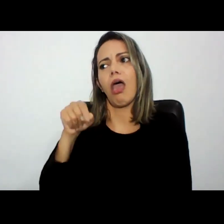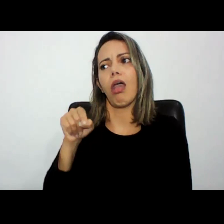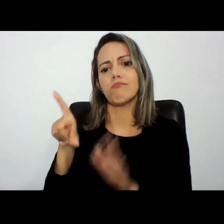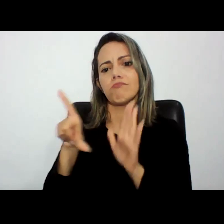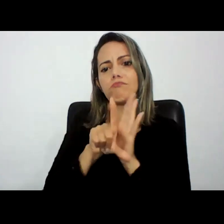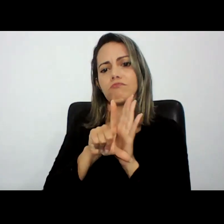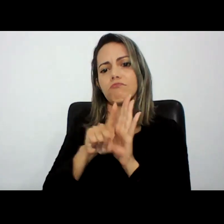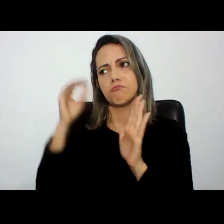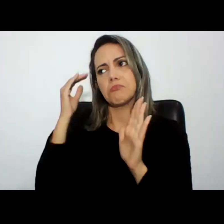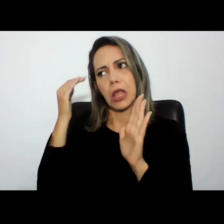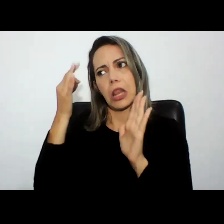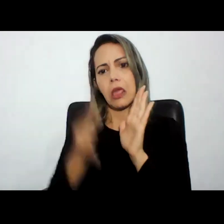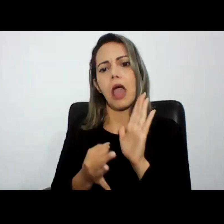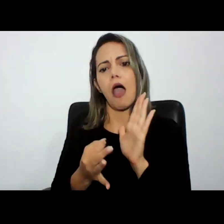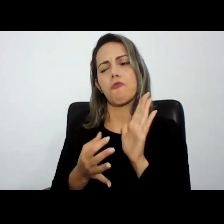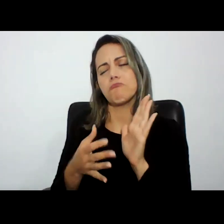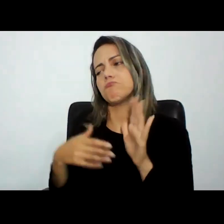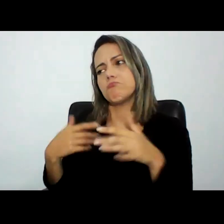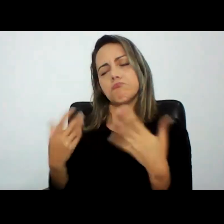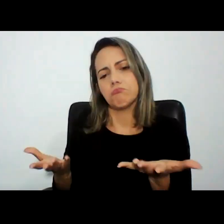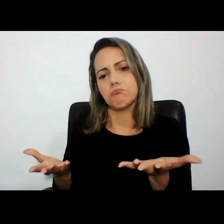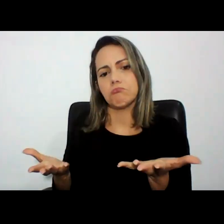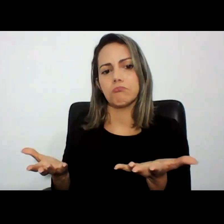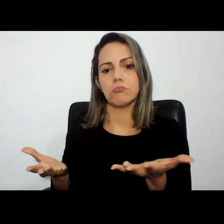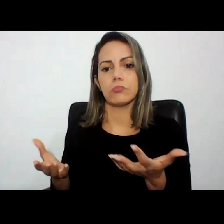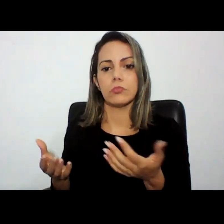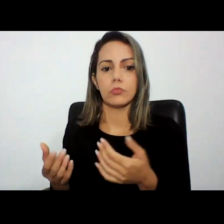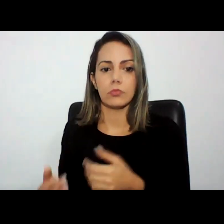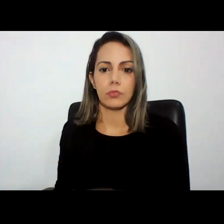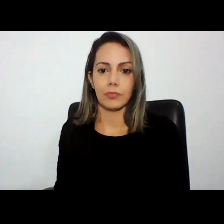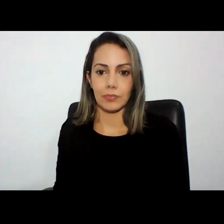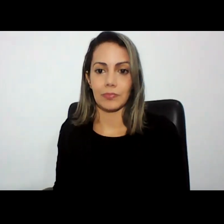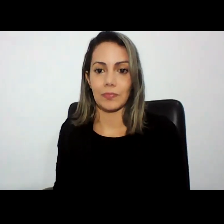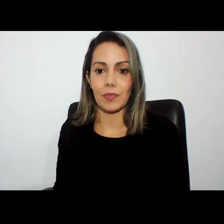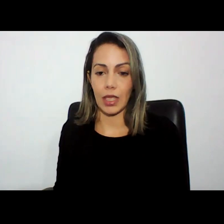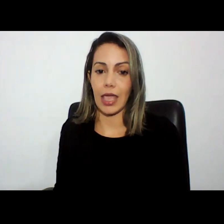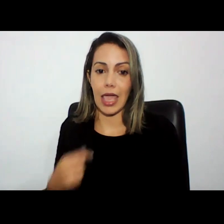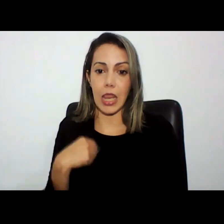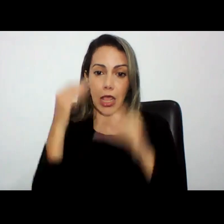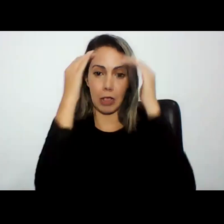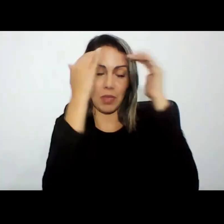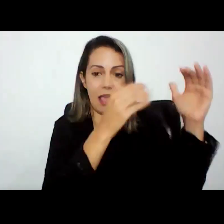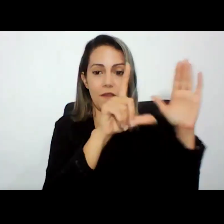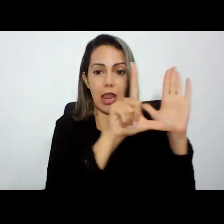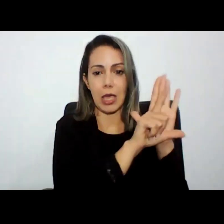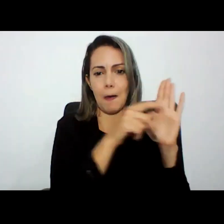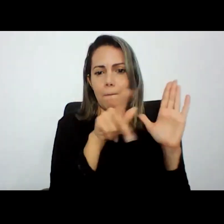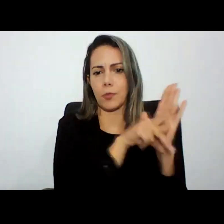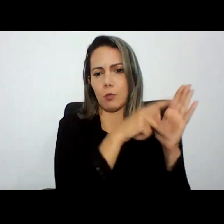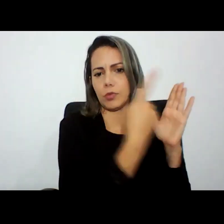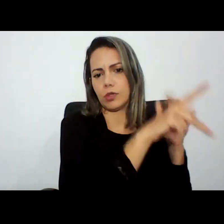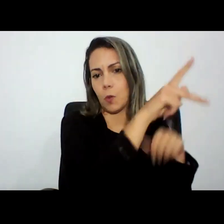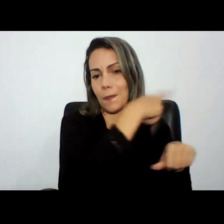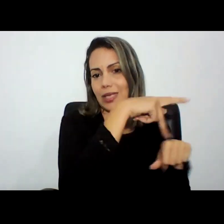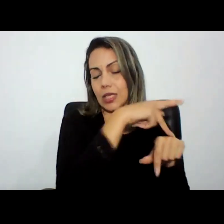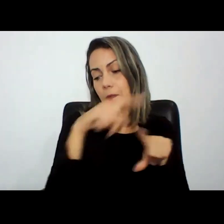sob o manto exclusivo das leis do seu país muito embora operasse aqui no Brasil ele entregou essa evidência então